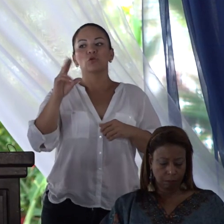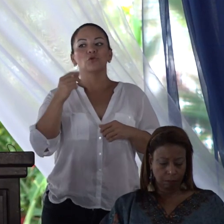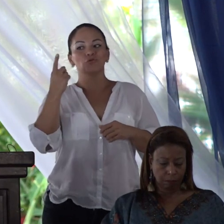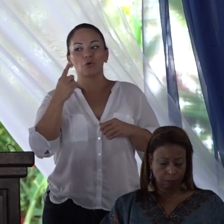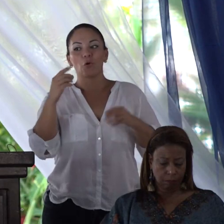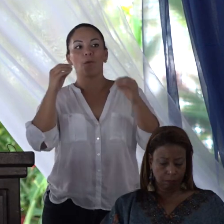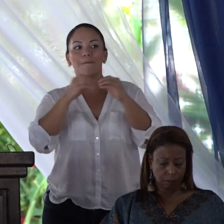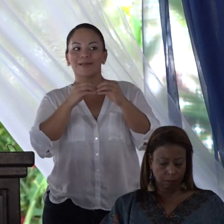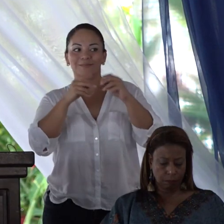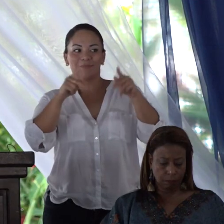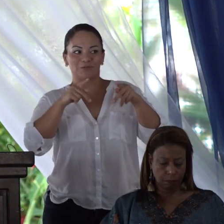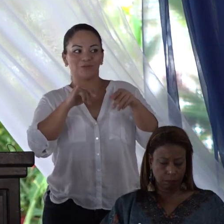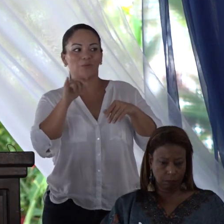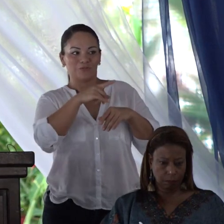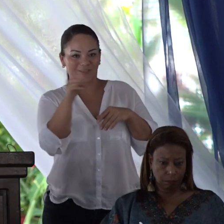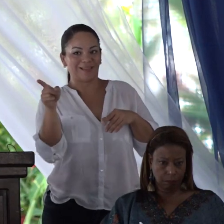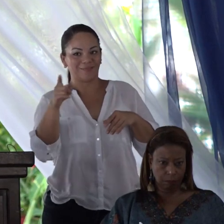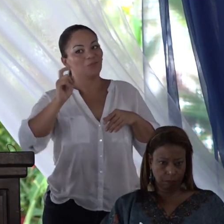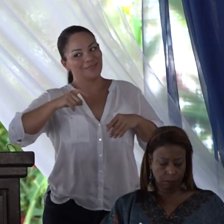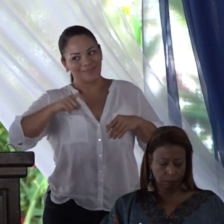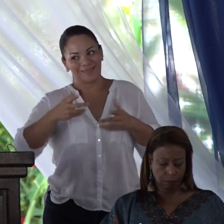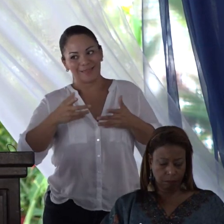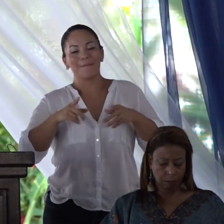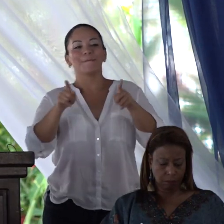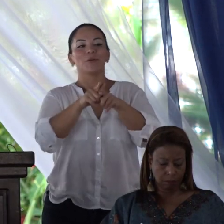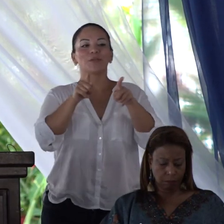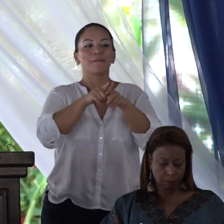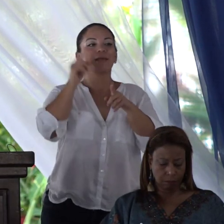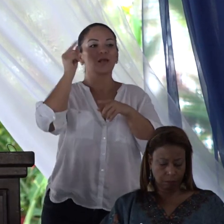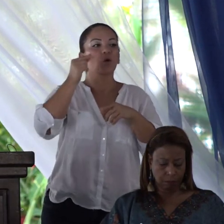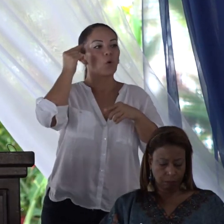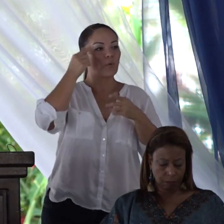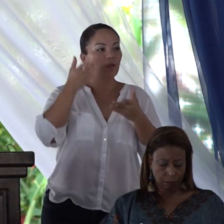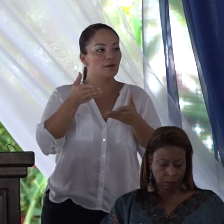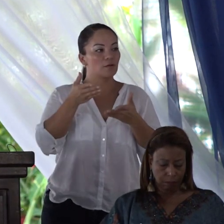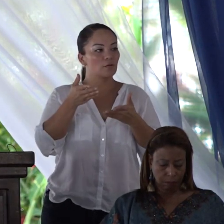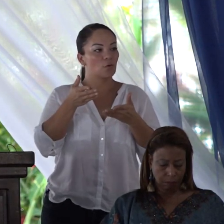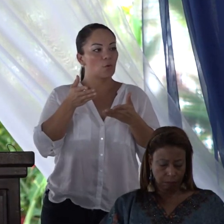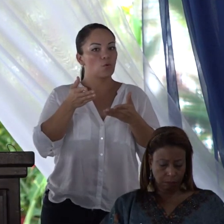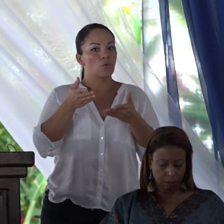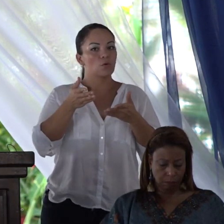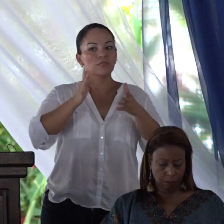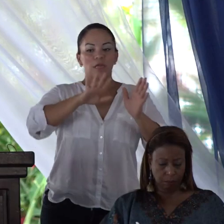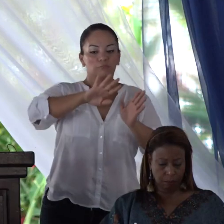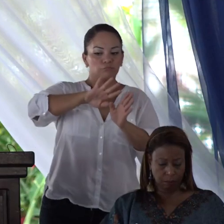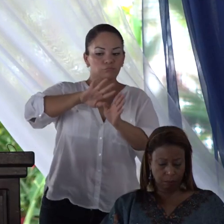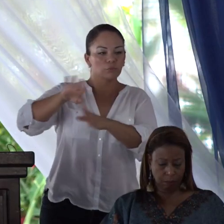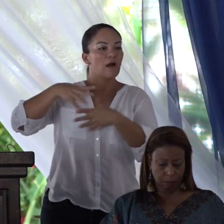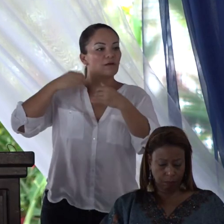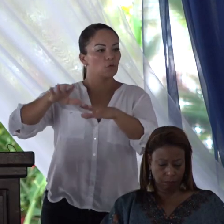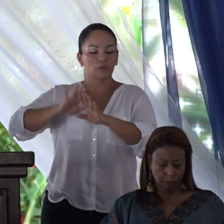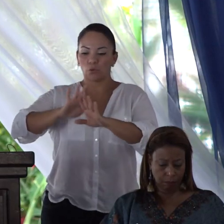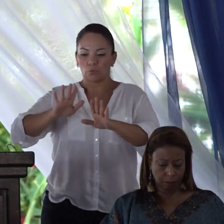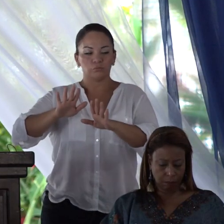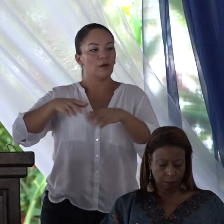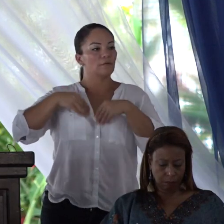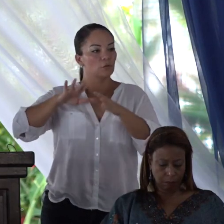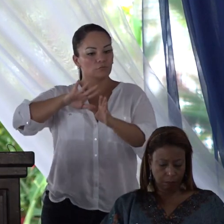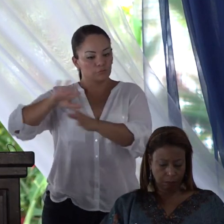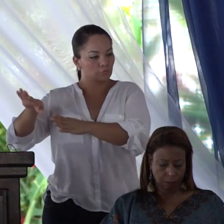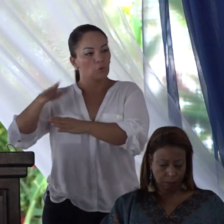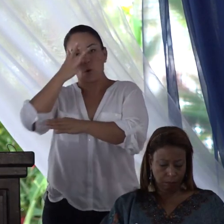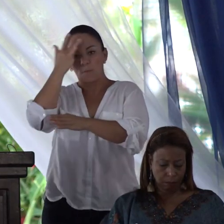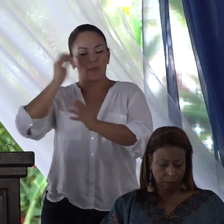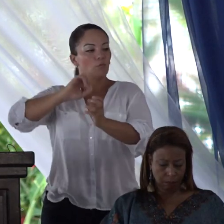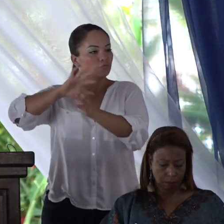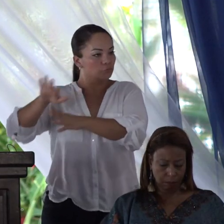como ustedes, que el gobierno abandone el abandono y olvide el olvido